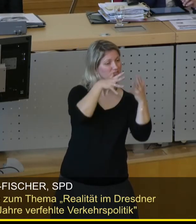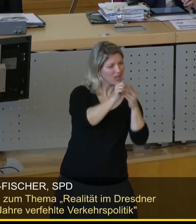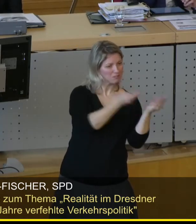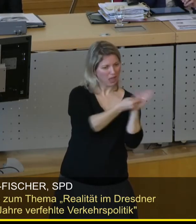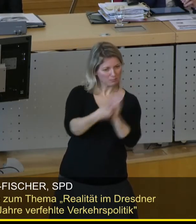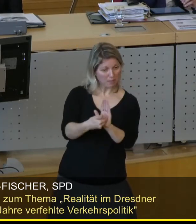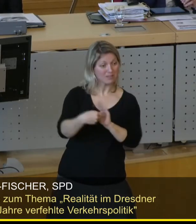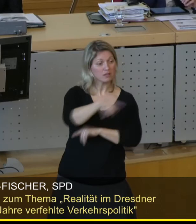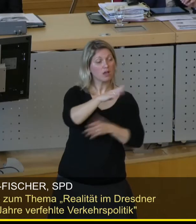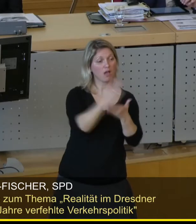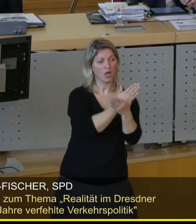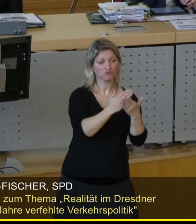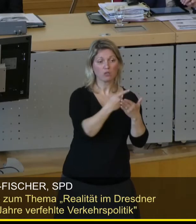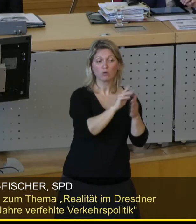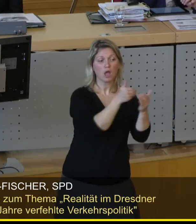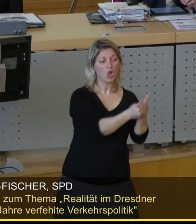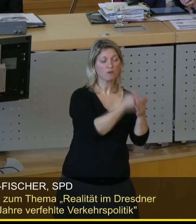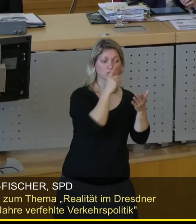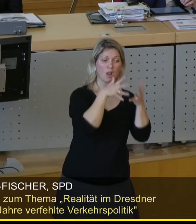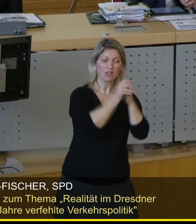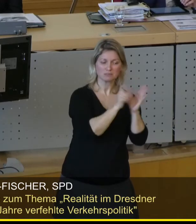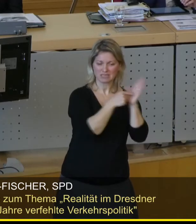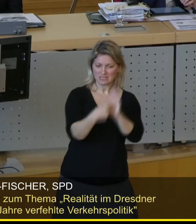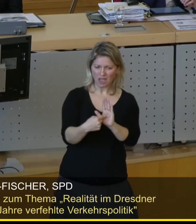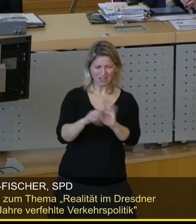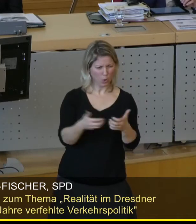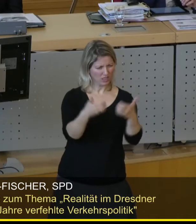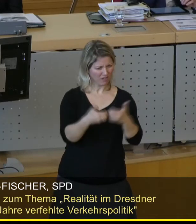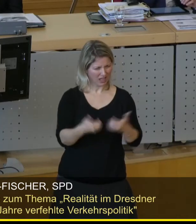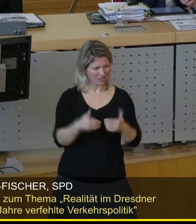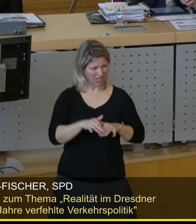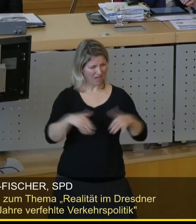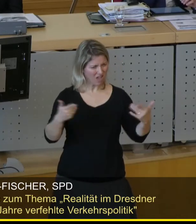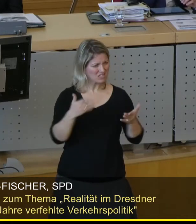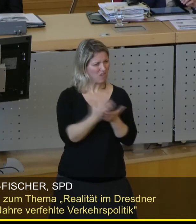überhaupt erst mal für alle transparent machen, was sind denn die Konflikte, die das alles verzögern.